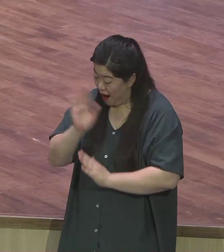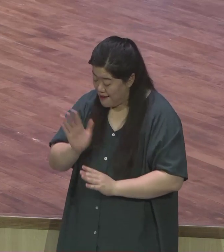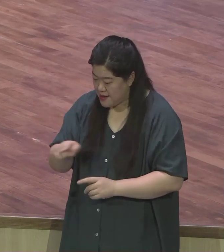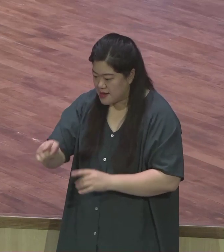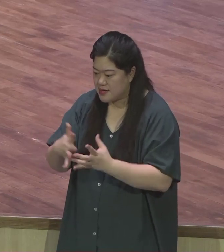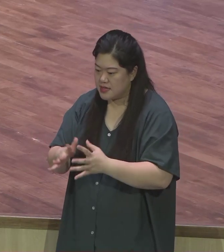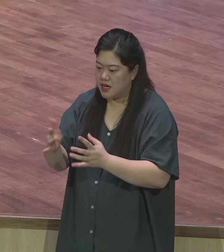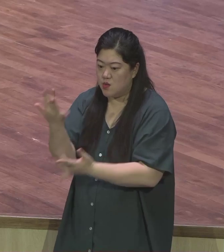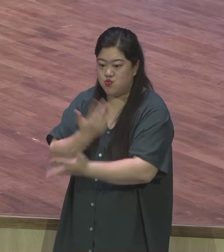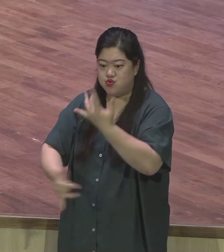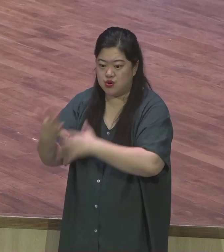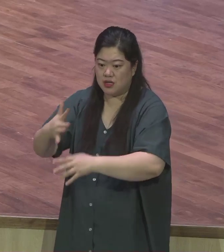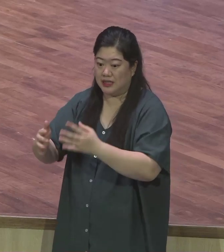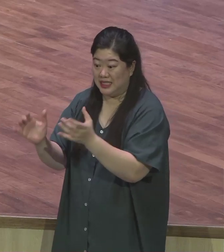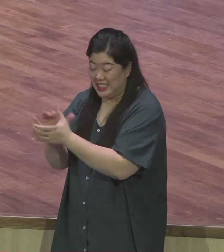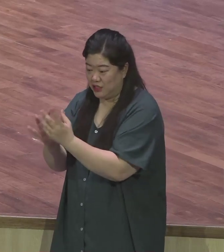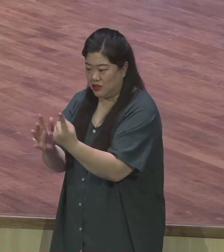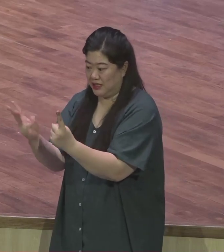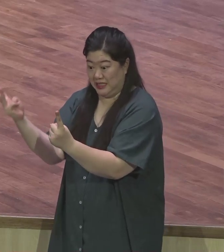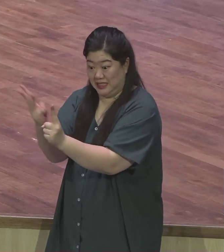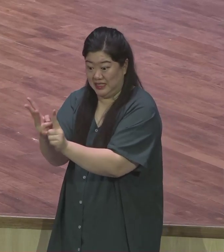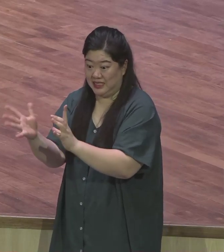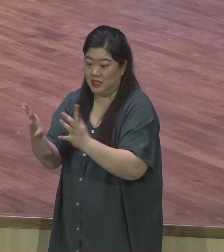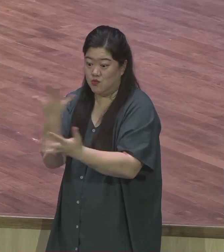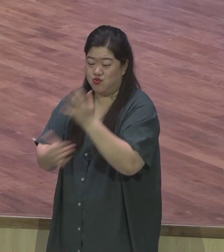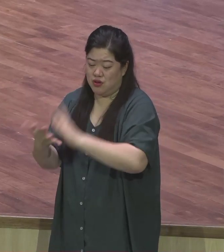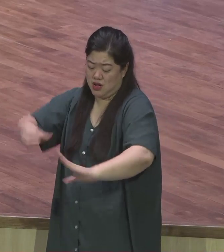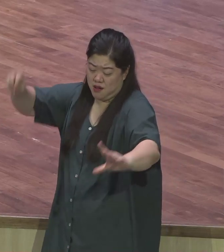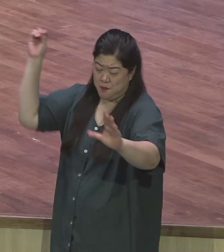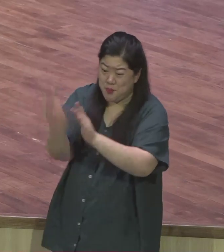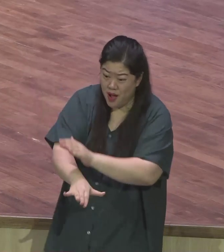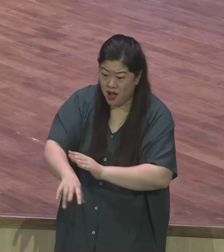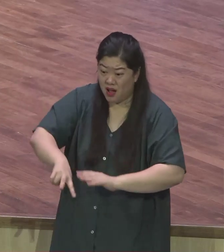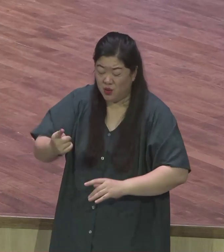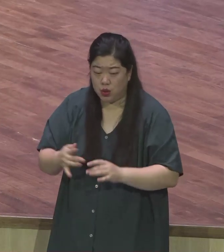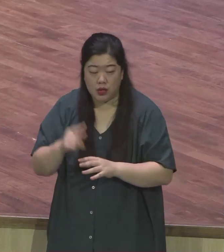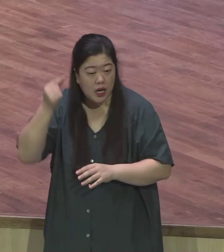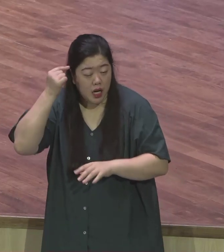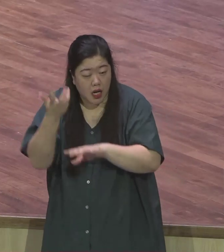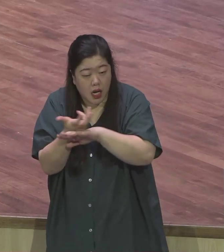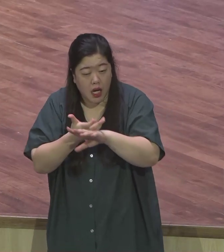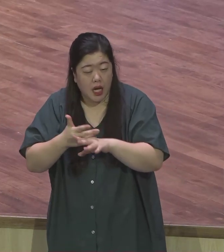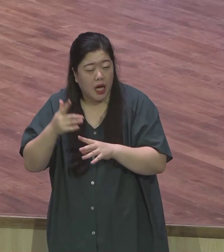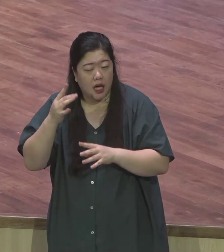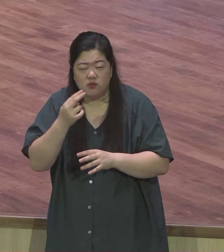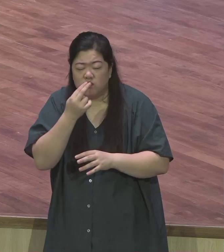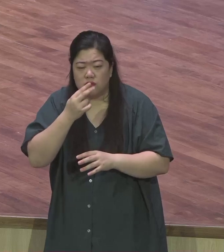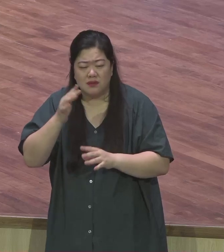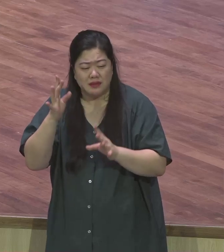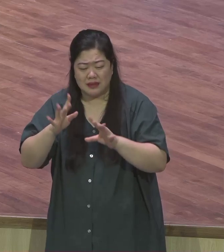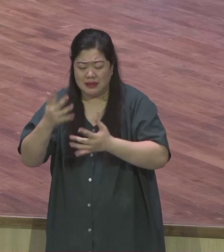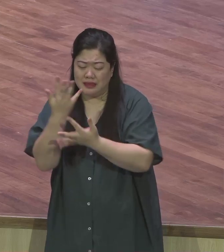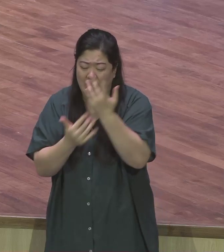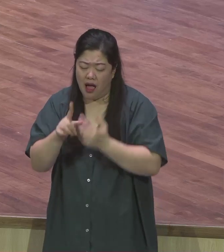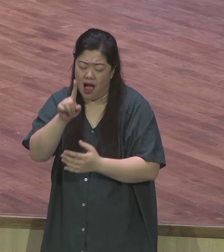사자굴에 던져진 다니엘 하나님께서 사자들의 입을 봉하셨습니다